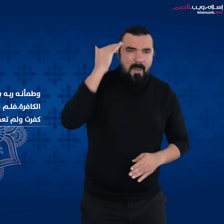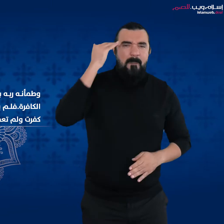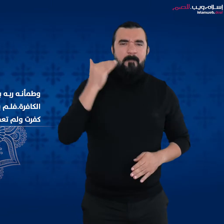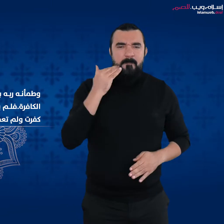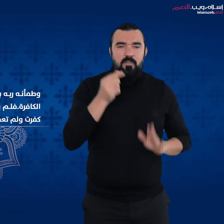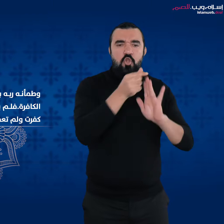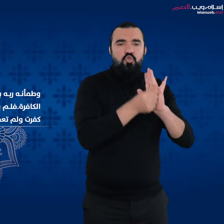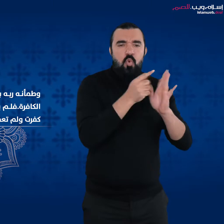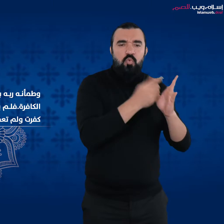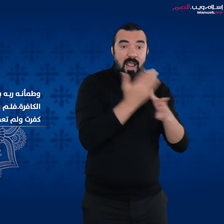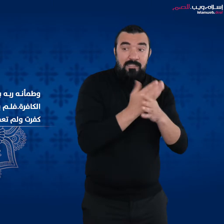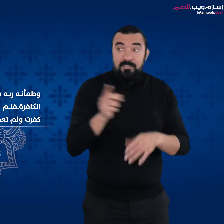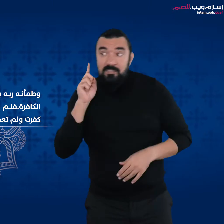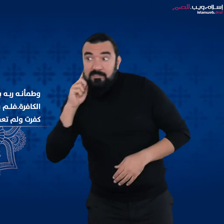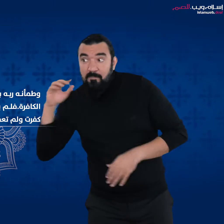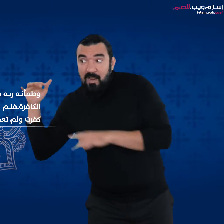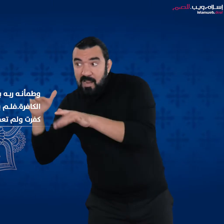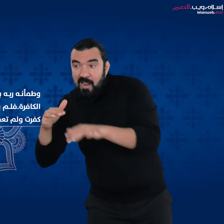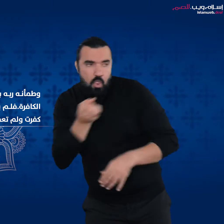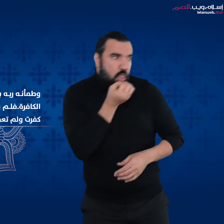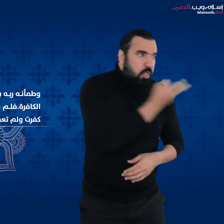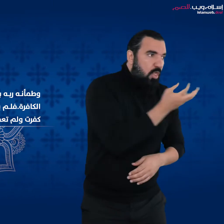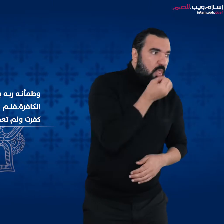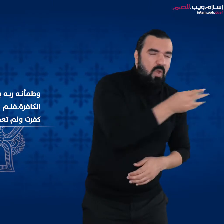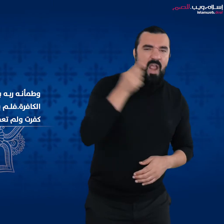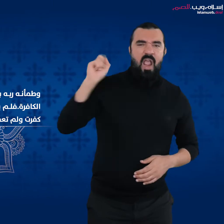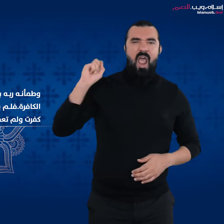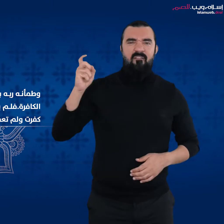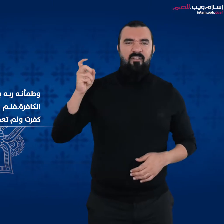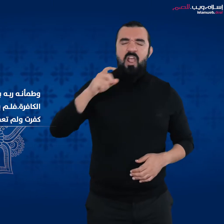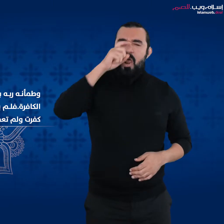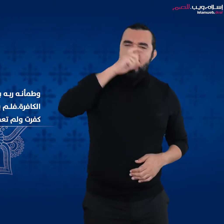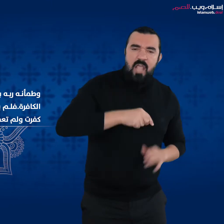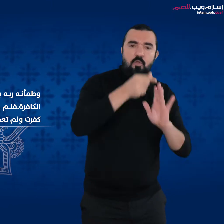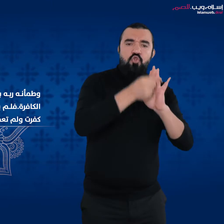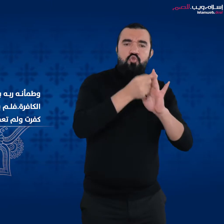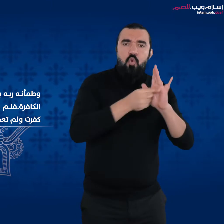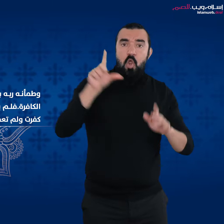نبي الله لما كفرت ولم تعمل صالحا